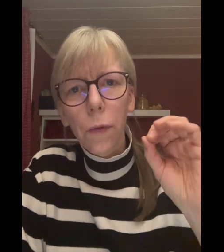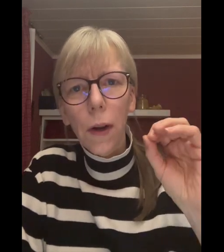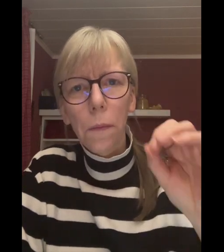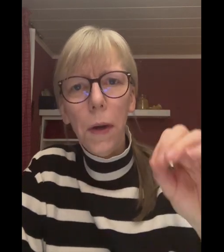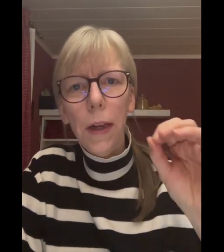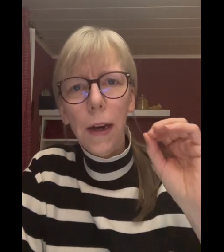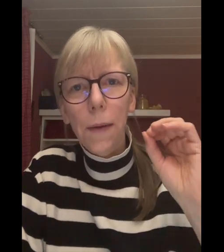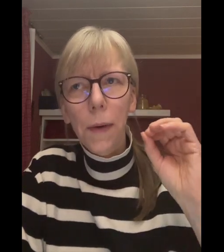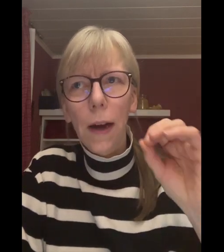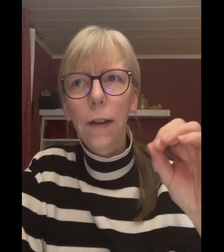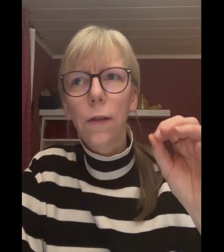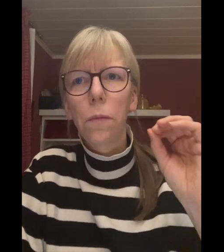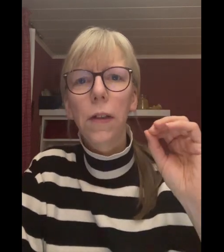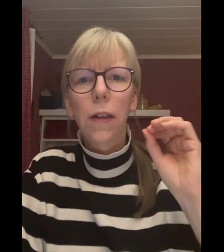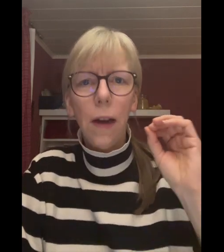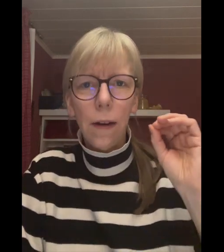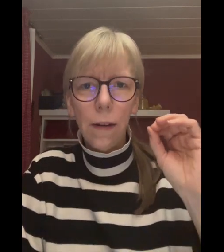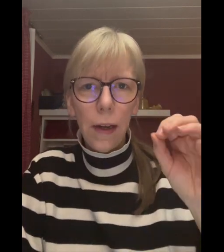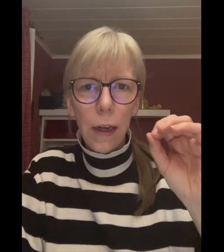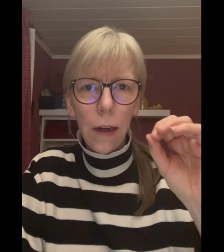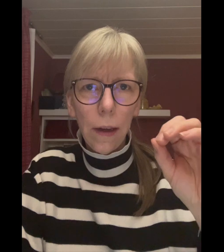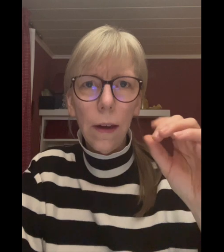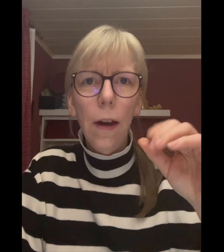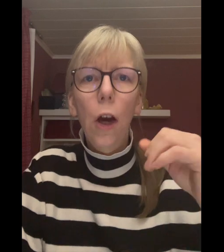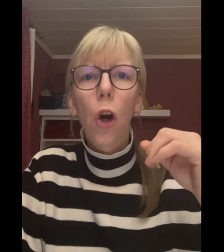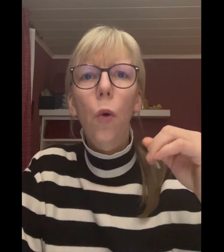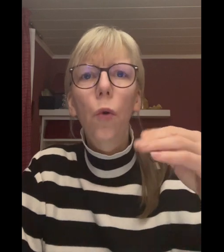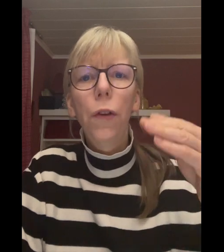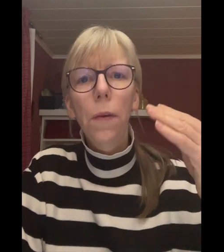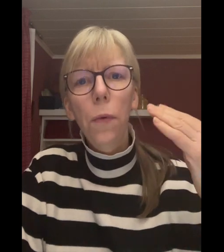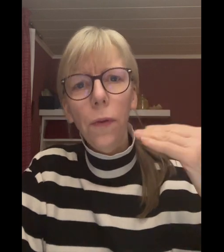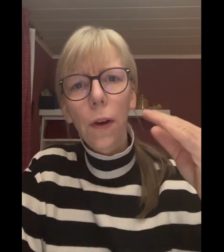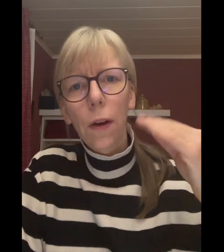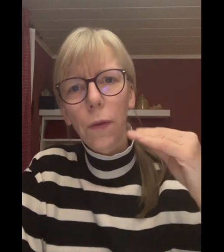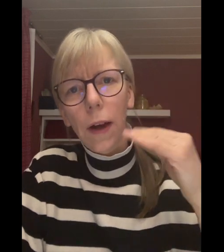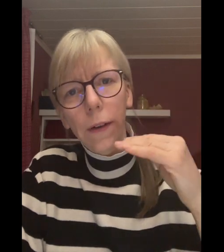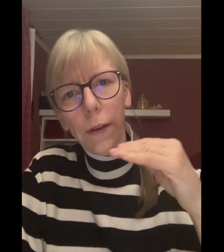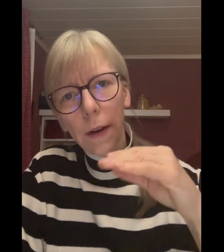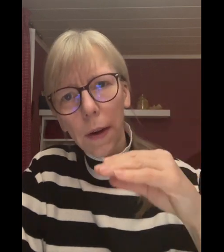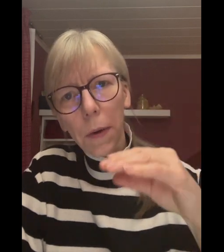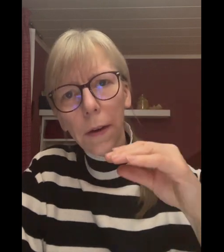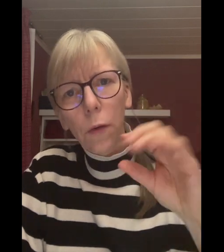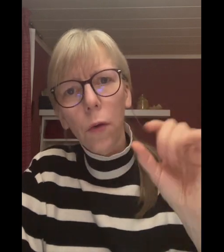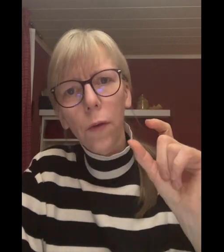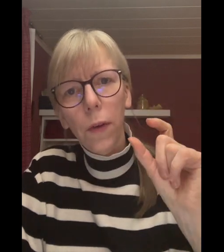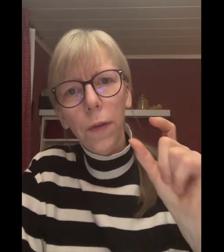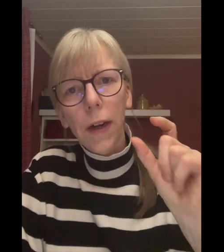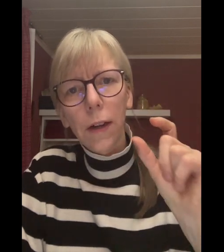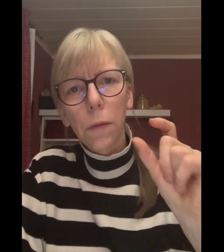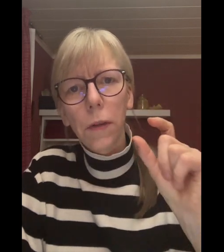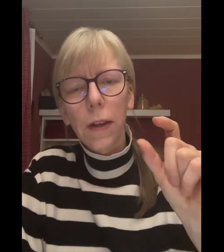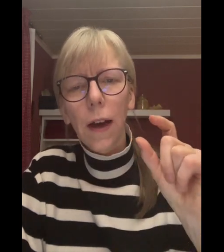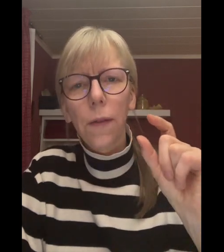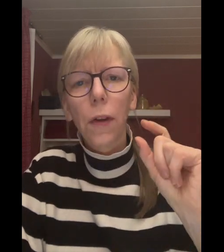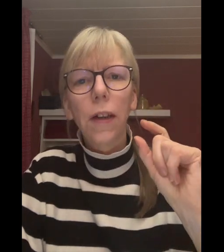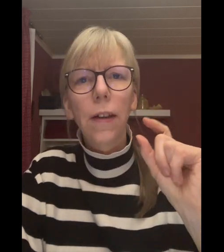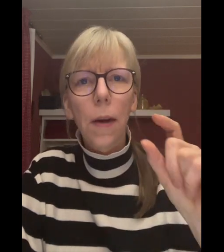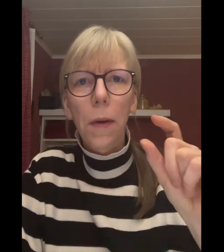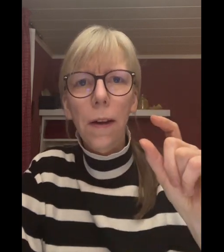Milligramm Calciumcitrat täglich und ihr müsst dann auf die einzelne Tablette gucken, wie viel Calciumcitrat wirklich die Tablette